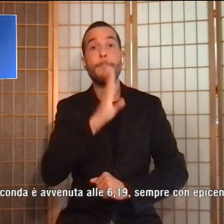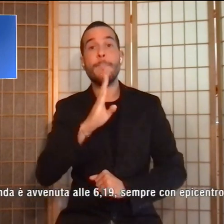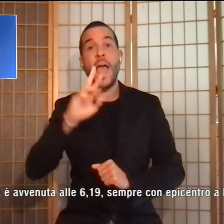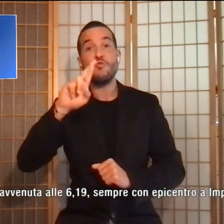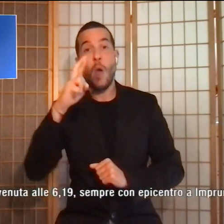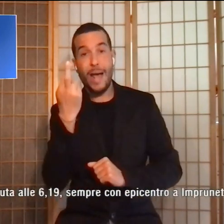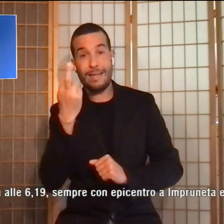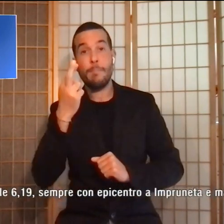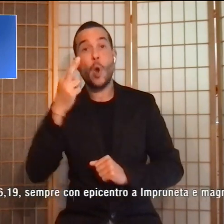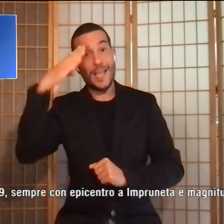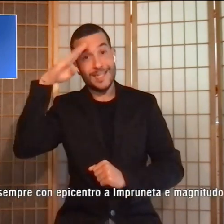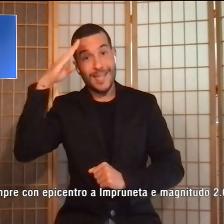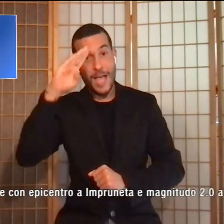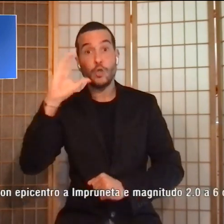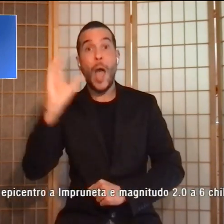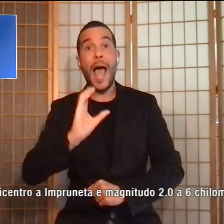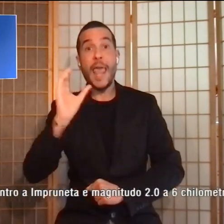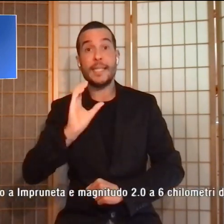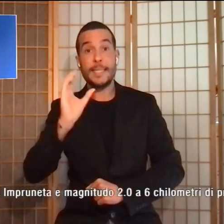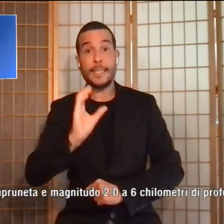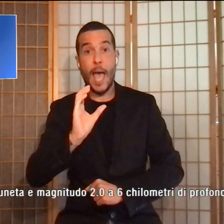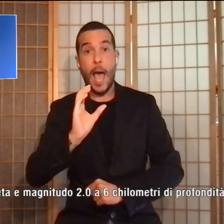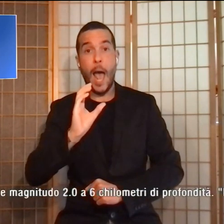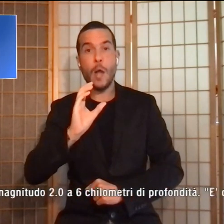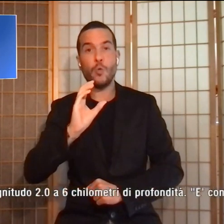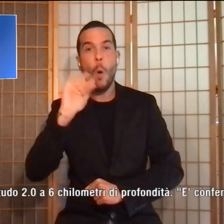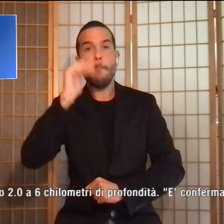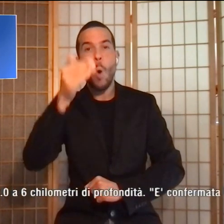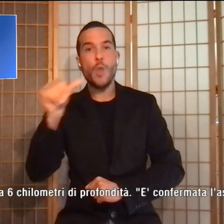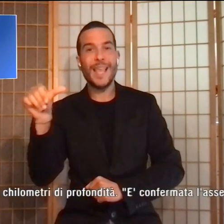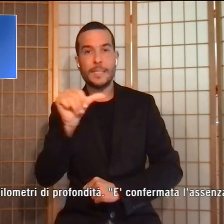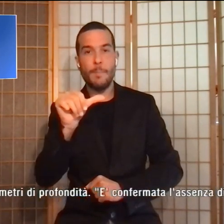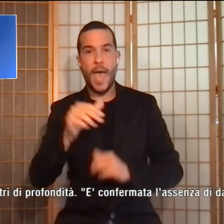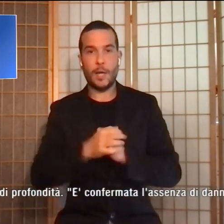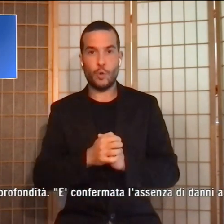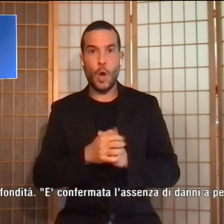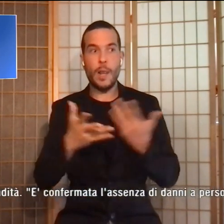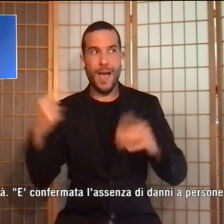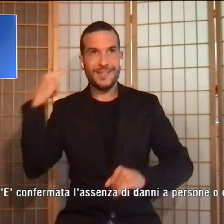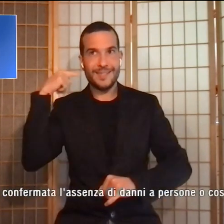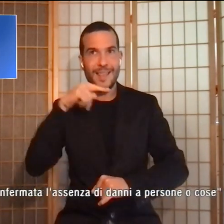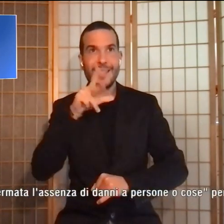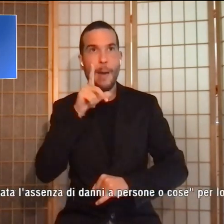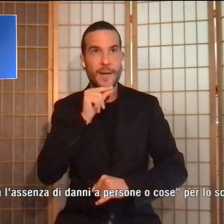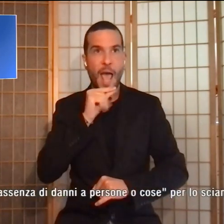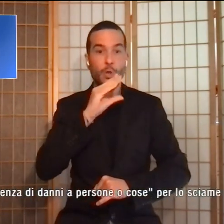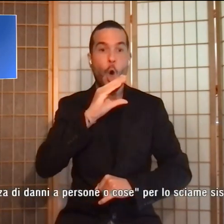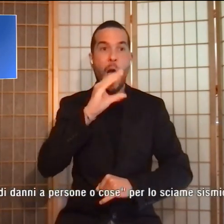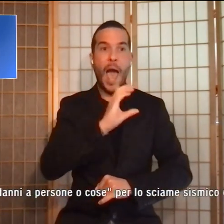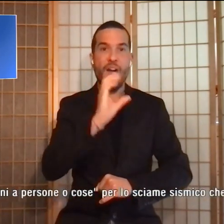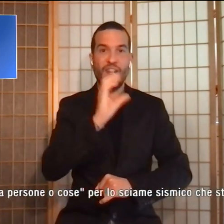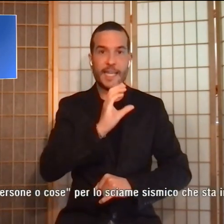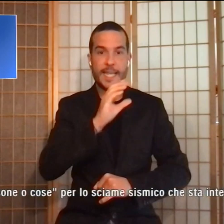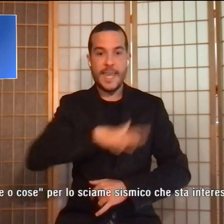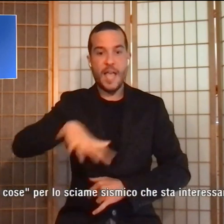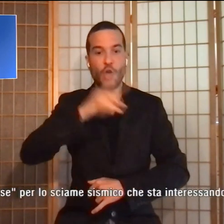Fiorentino, Calenzano e Montespertoli. Avvertita però anche a Prato, a Cavriglia, nell'Aretino e